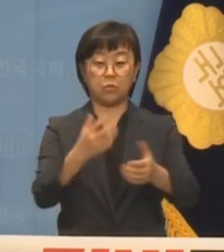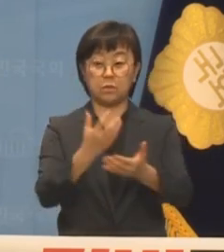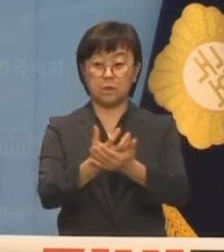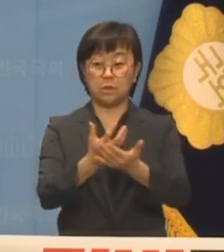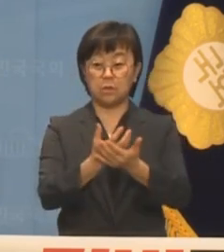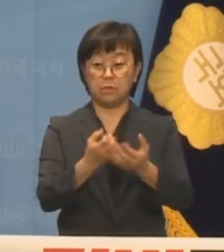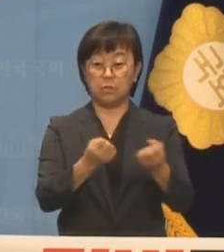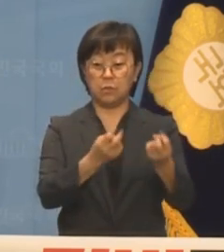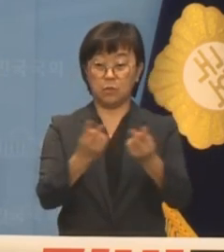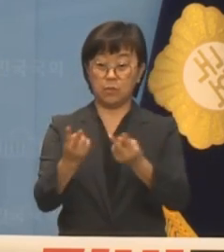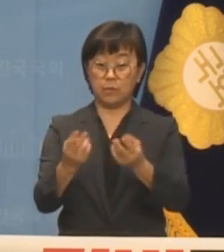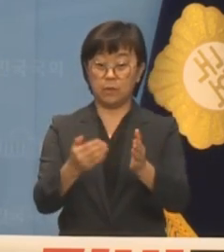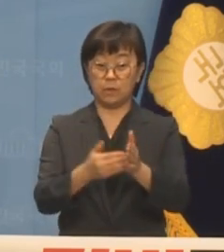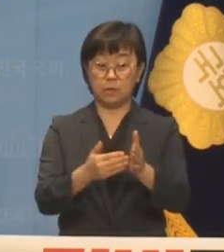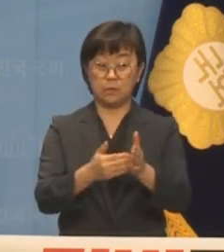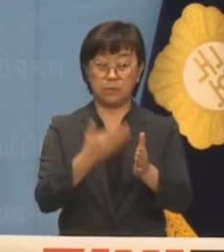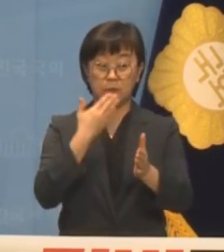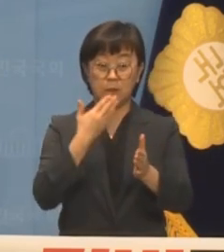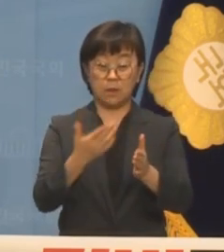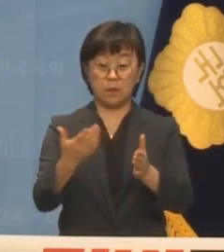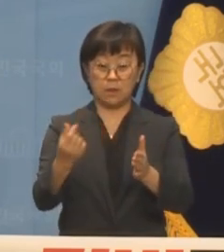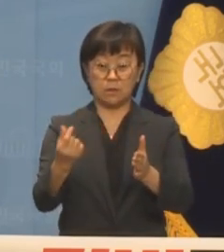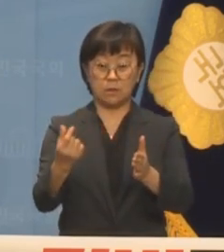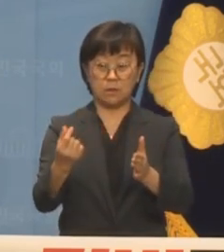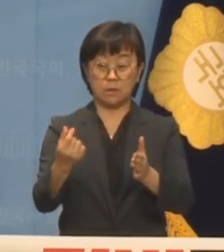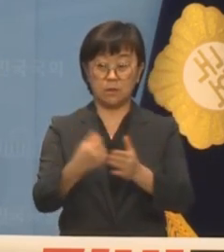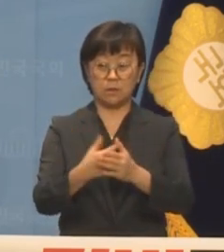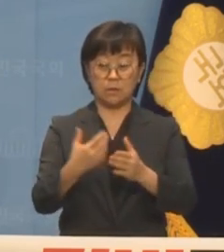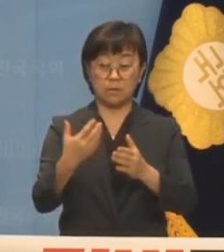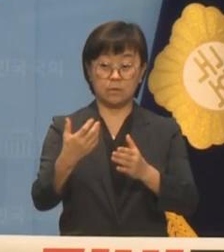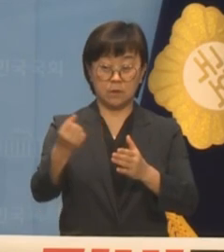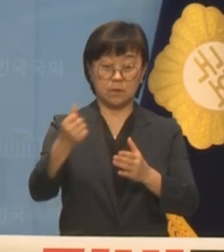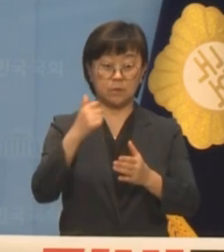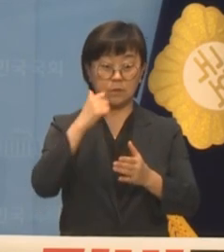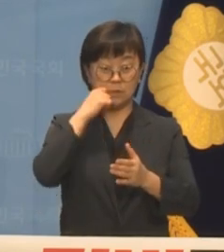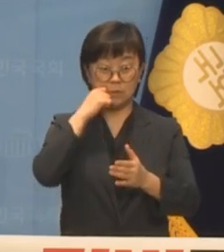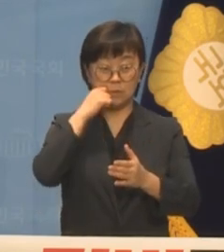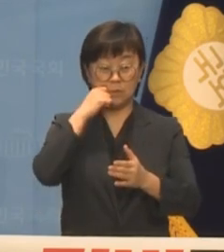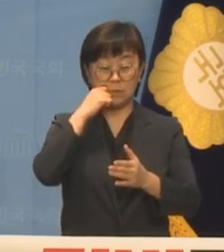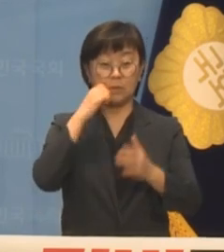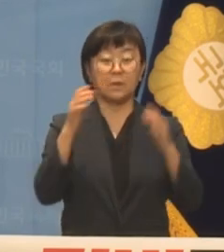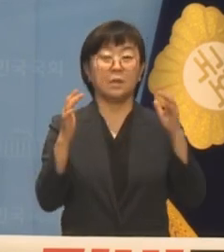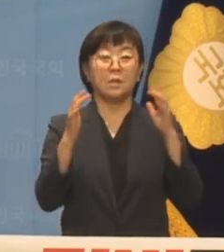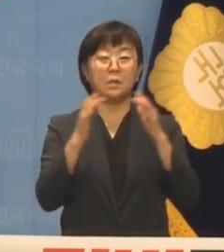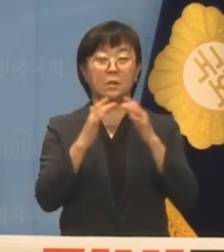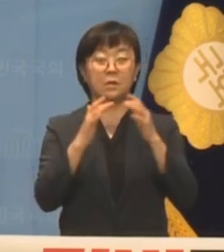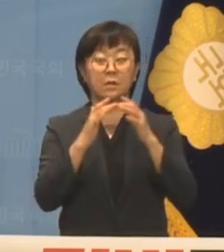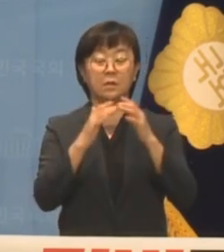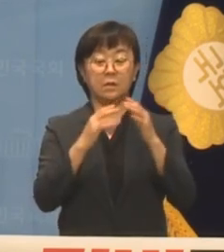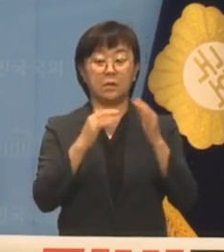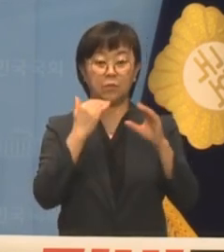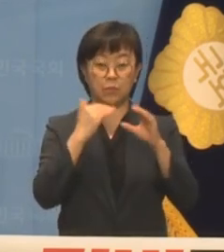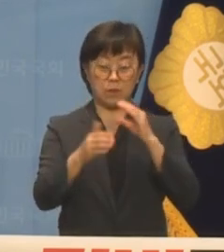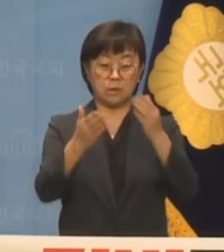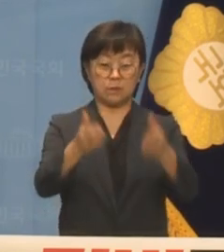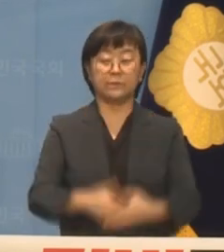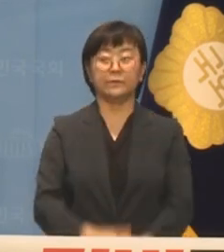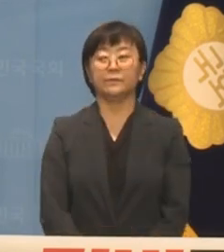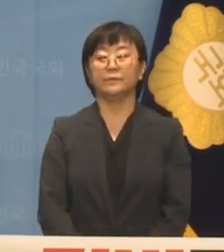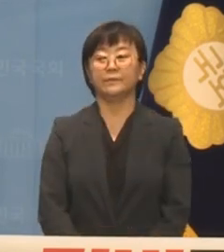배부됐는데 혹시 다 받으셨죠? 혹시 못 받으셨으면 또 인터넷으로 제가 보내드리겠습니다